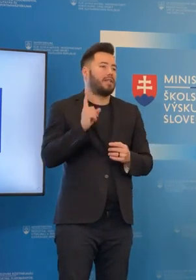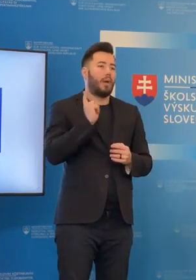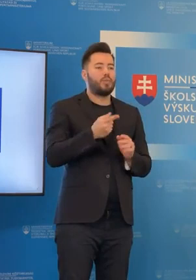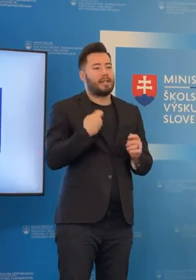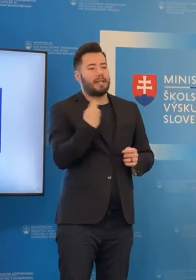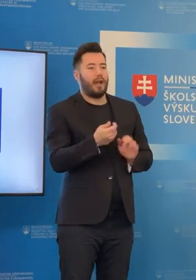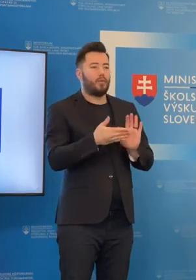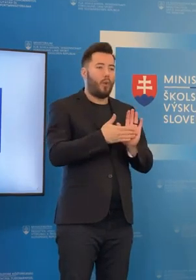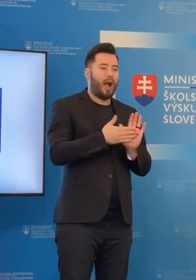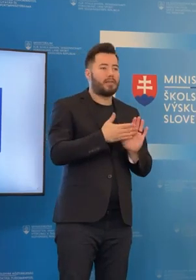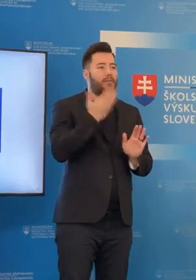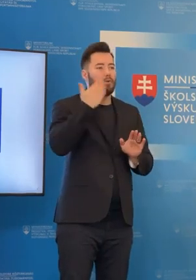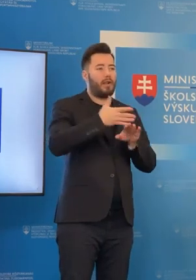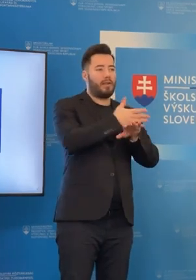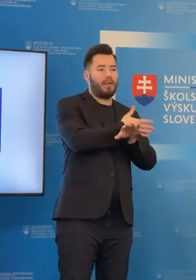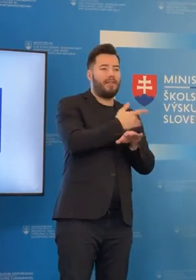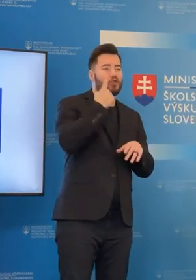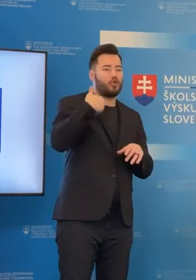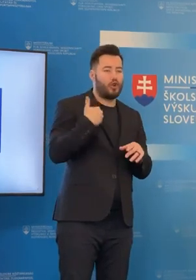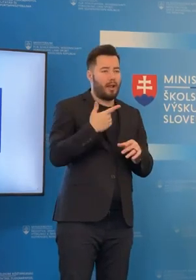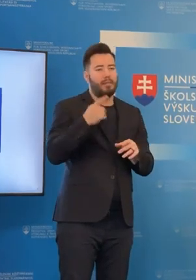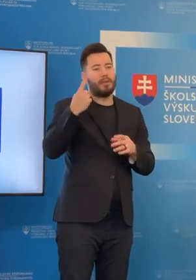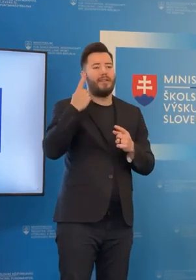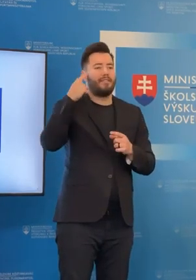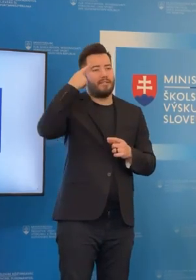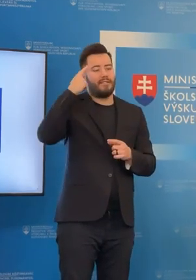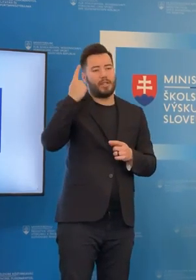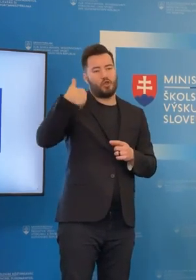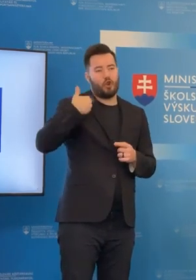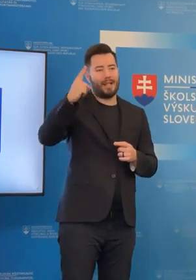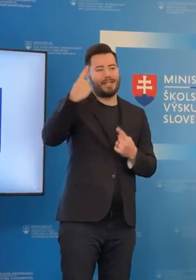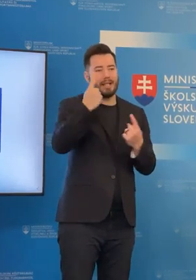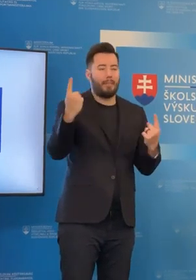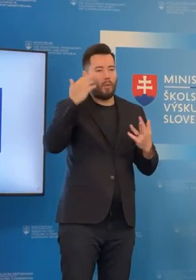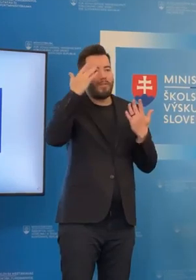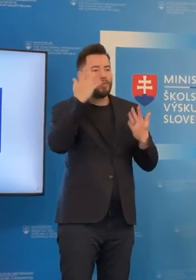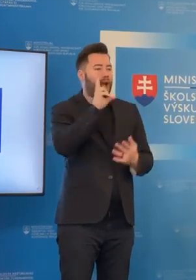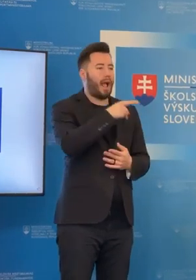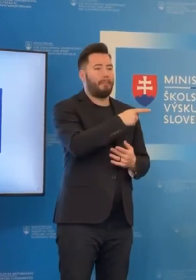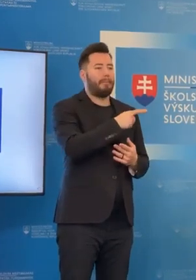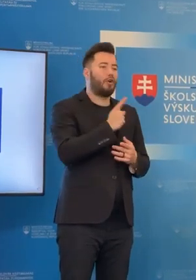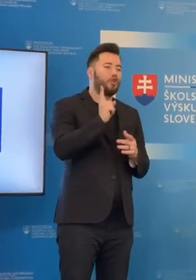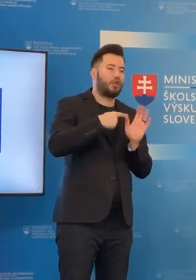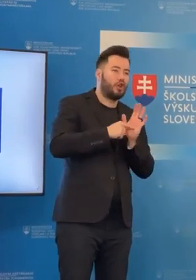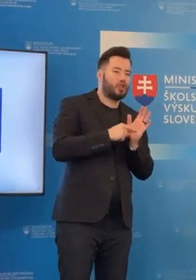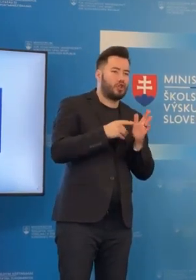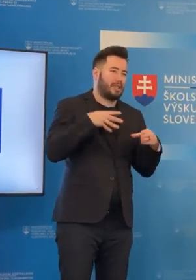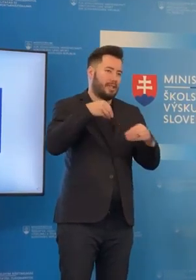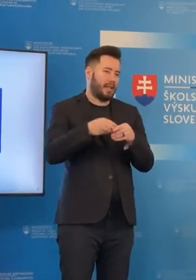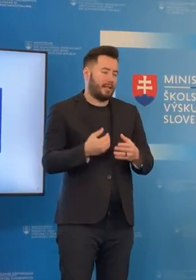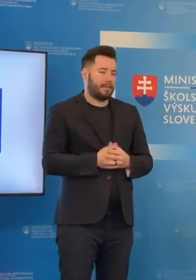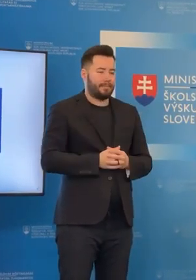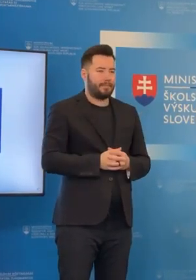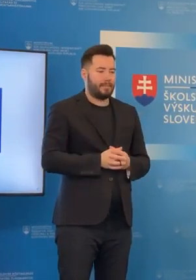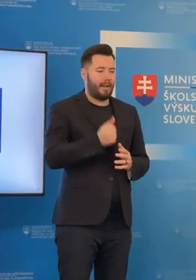spôsobom ich zaradí a akým spôsobom si to overí. No a tiež je v parlamente, myslím, že